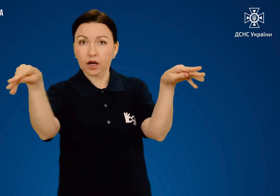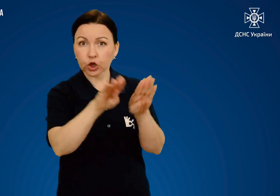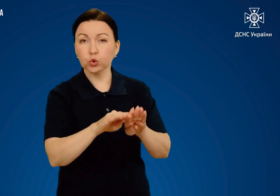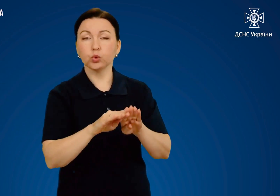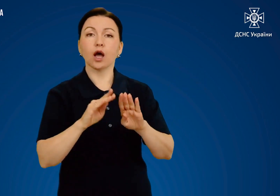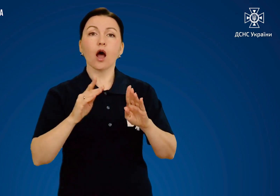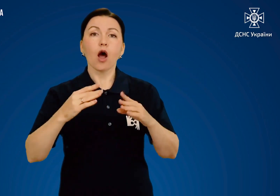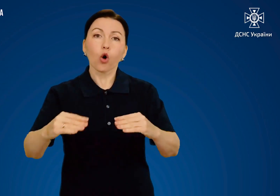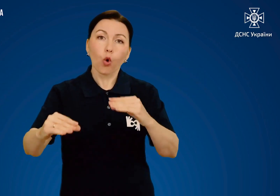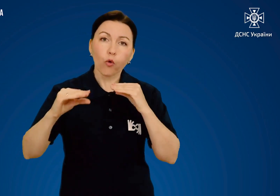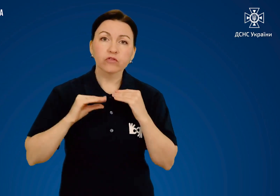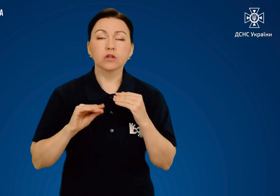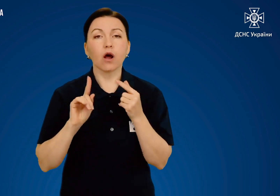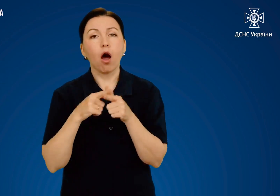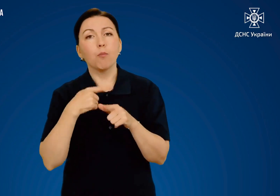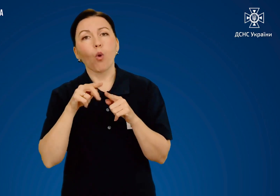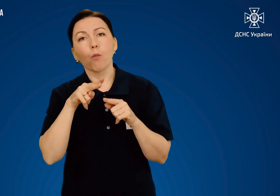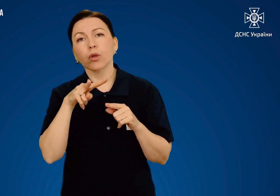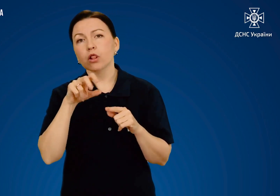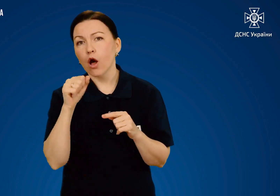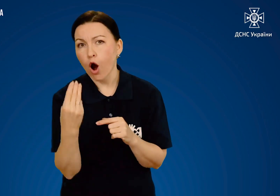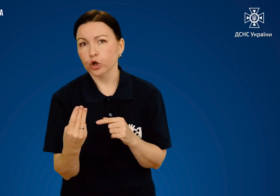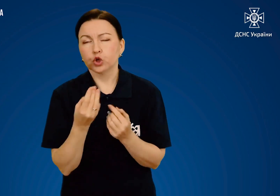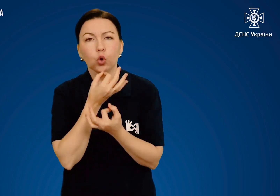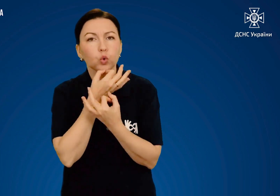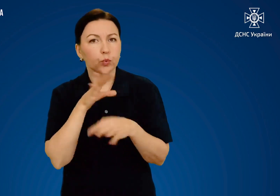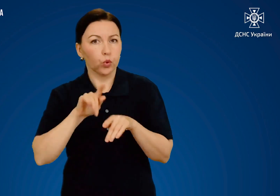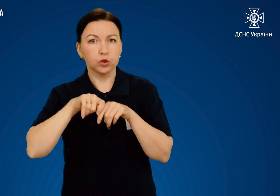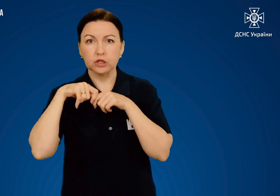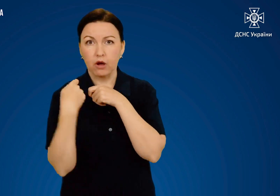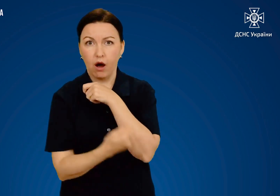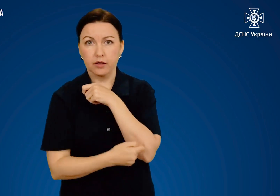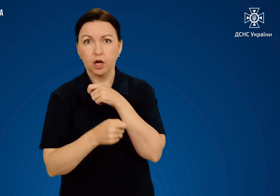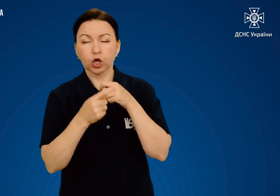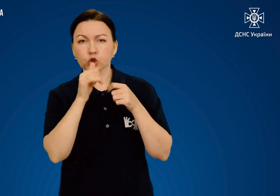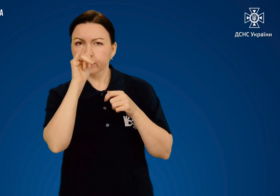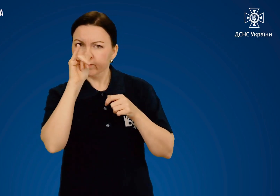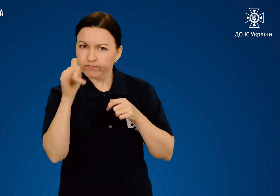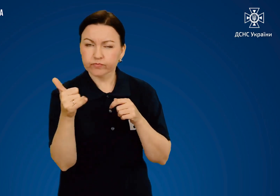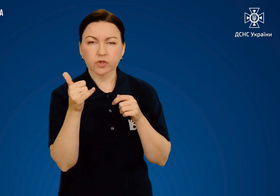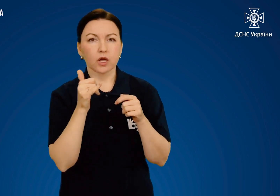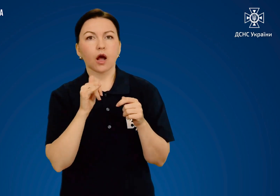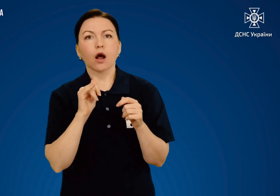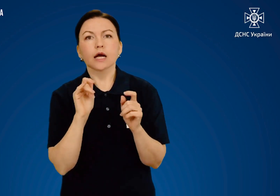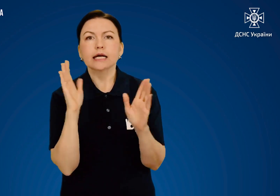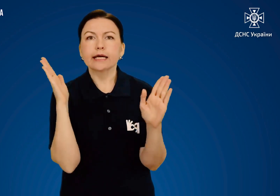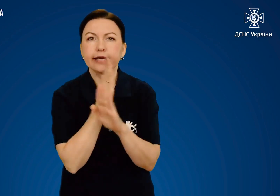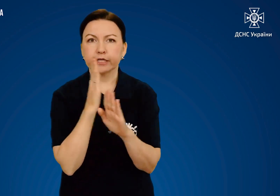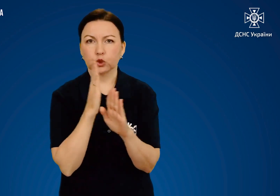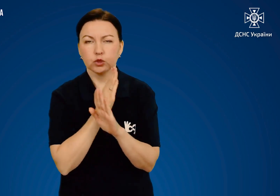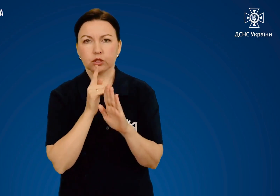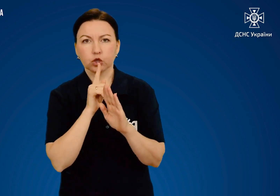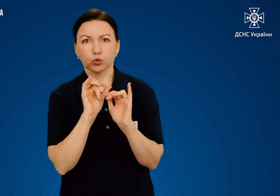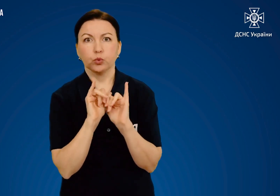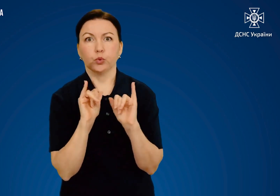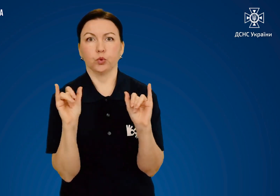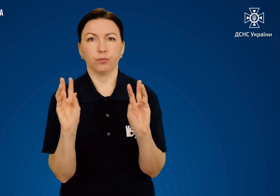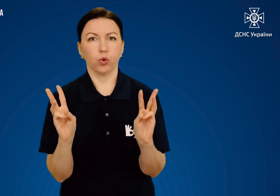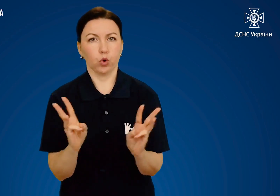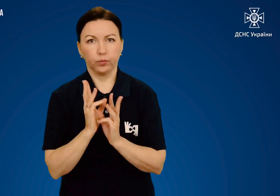накинути на людину ковдру, плащ або будь-яку іншу тканину, щоб перекрити доступ кисню до